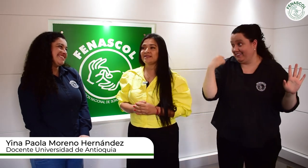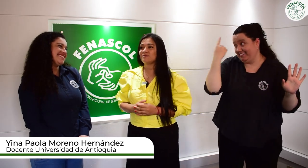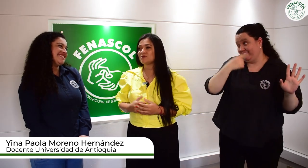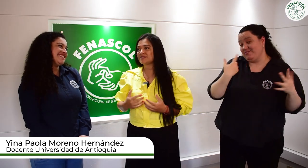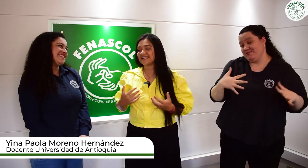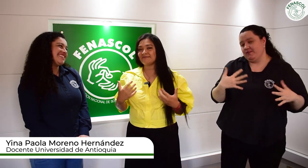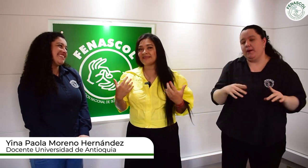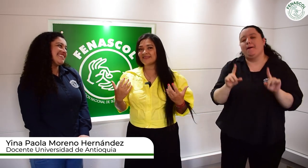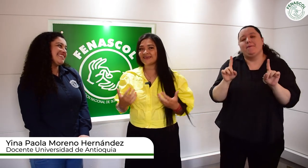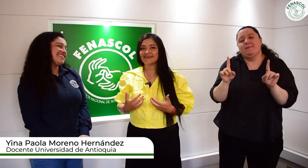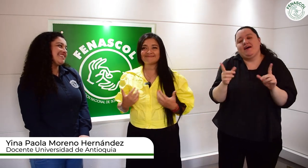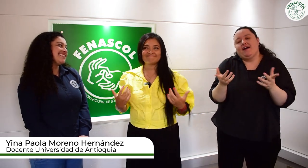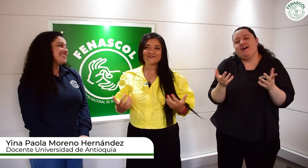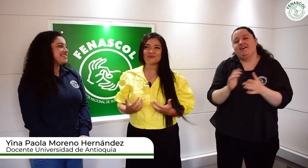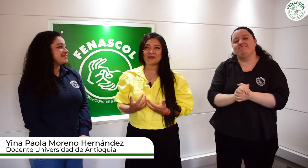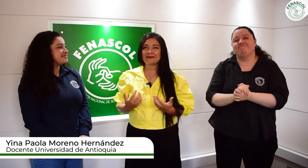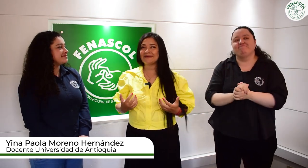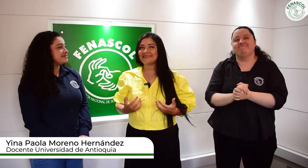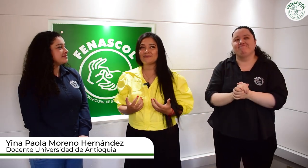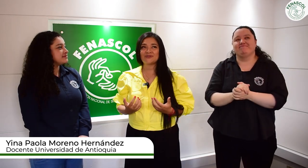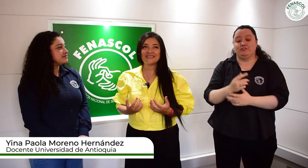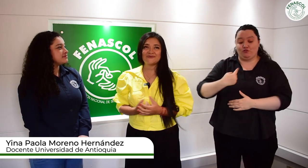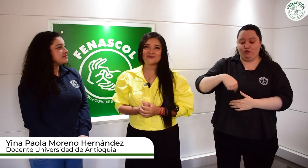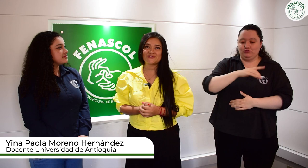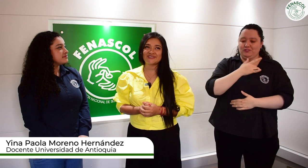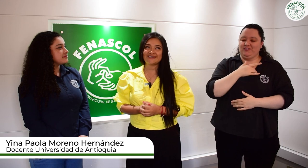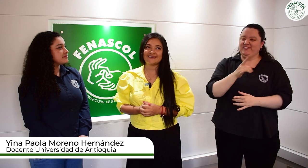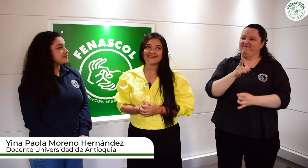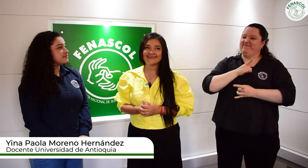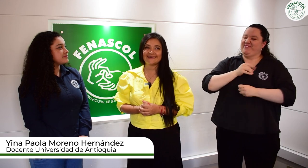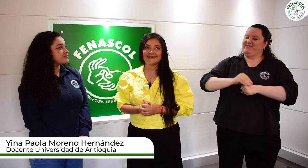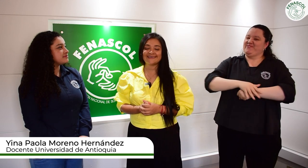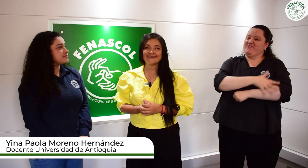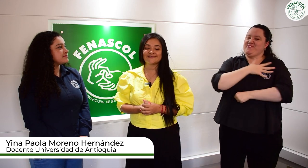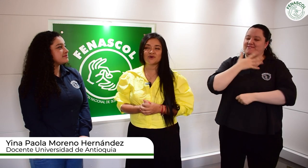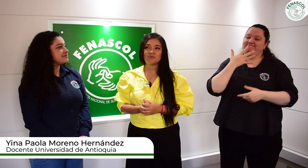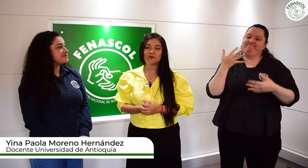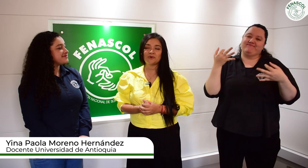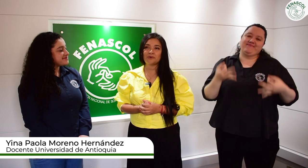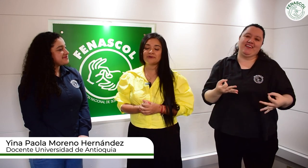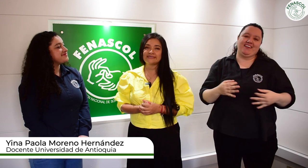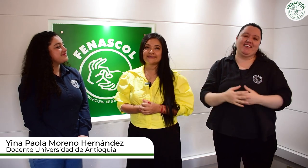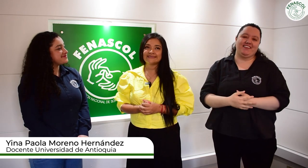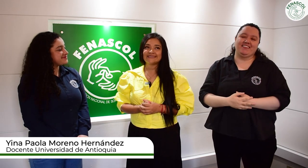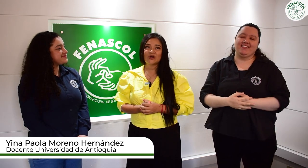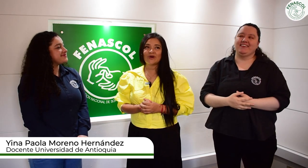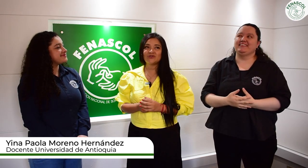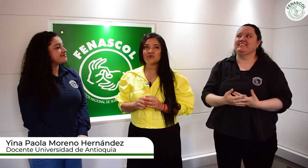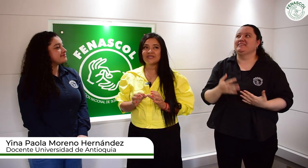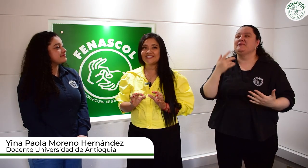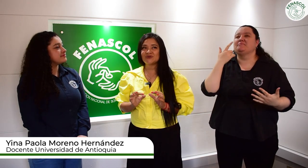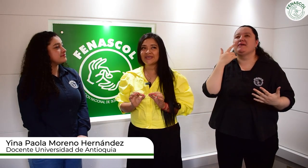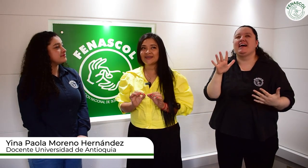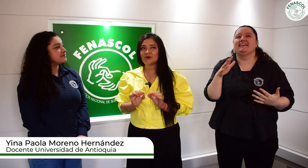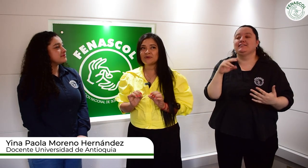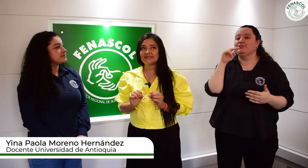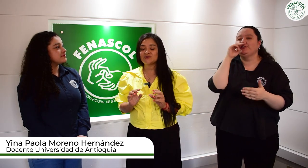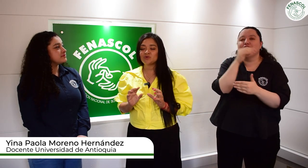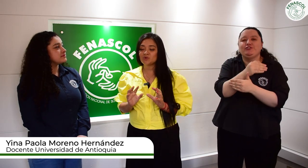realmente supremamente emotivos. Es como cuando un niño quiere comerse un dulce